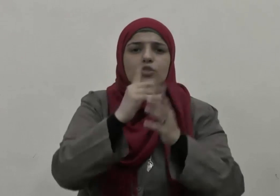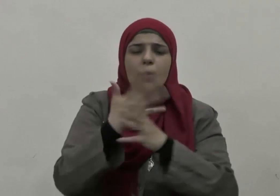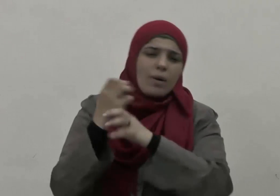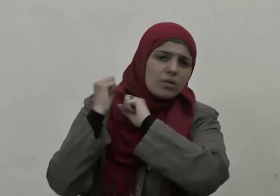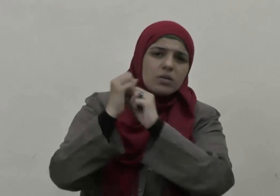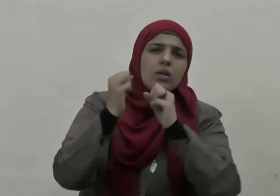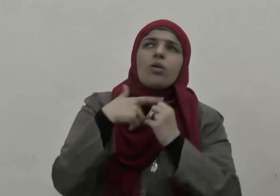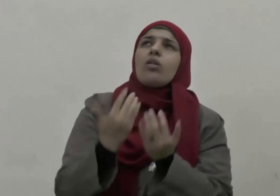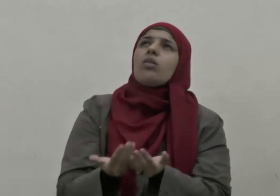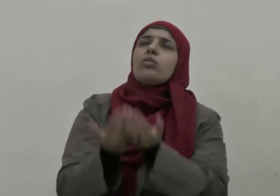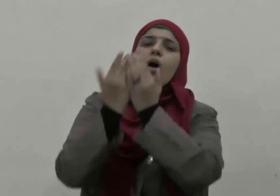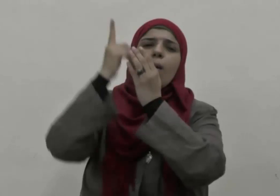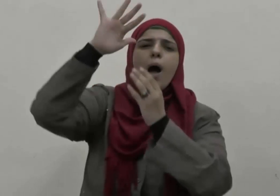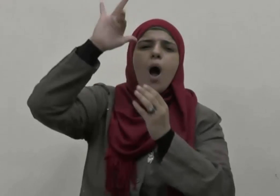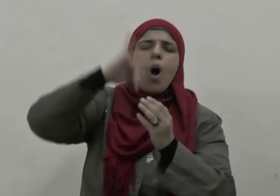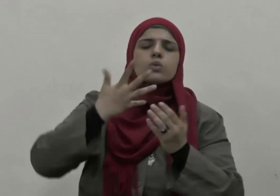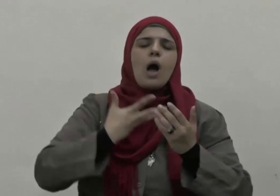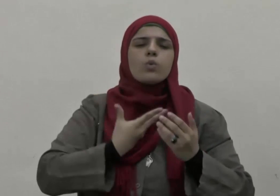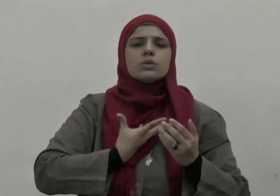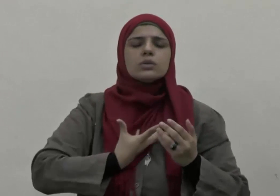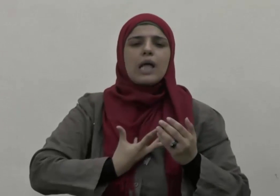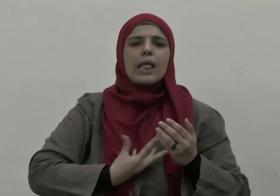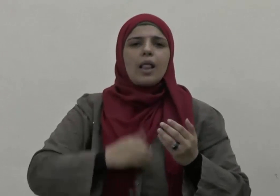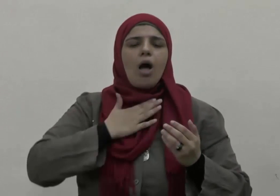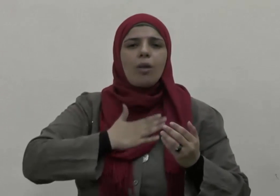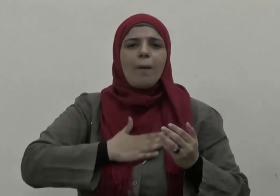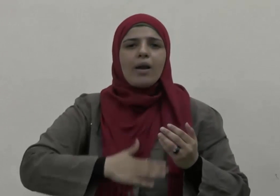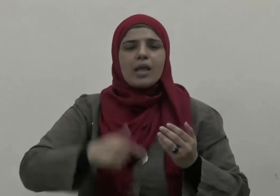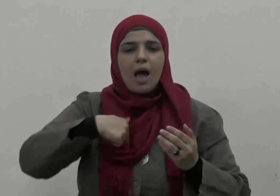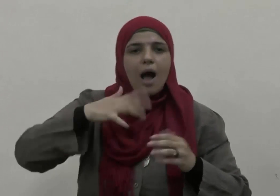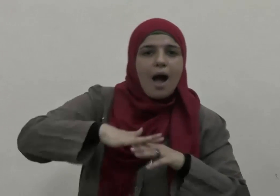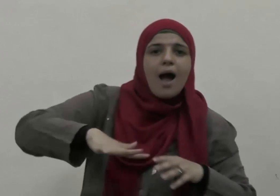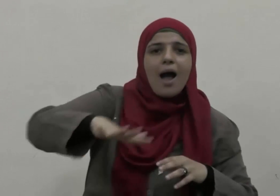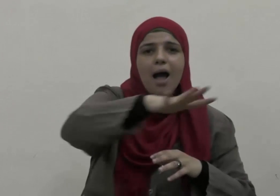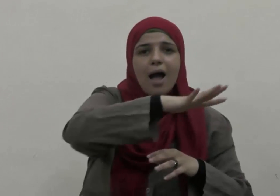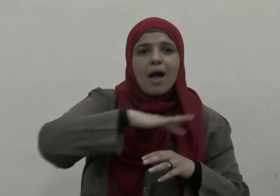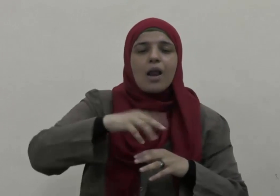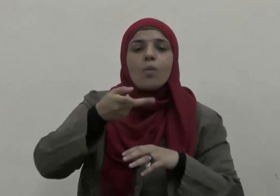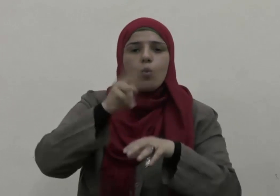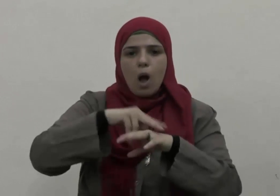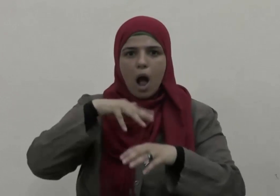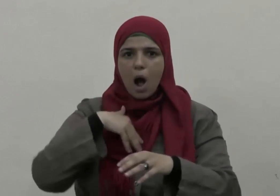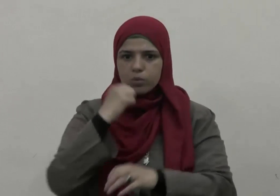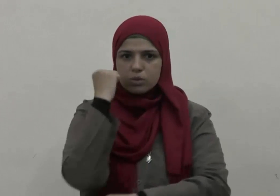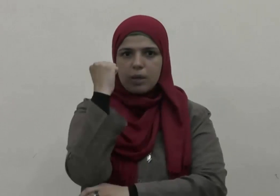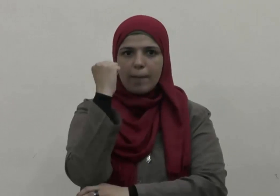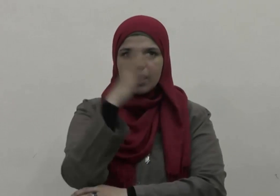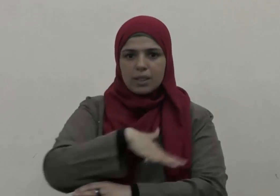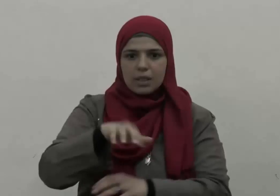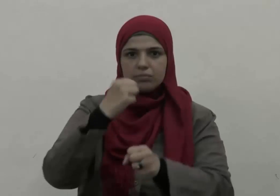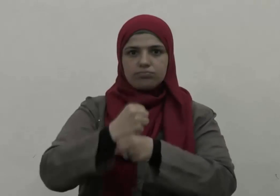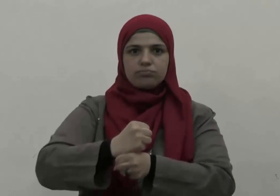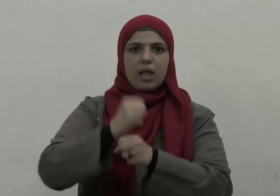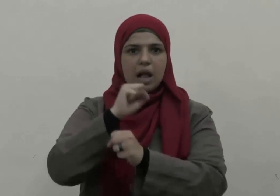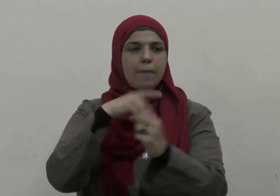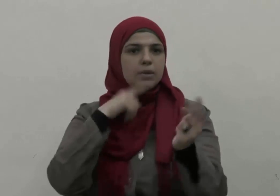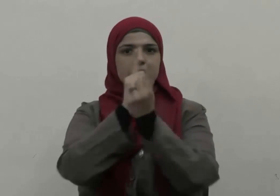فأنزلا سكينة علينا وفبت الأقدام إن لاقينا